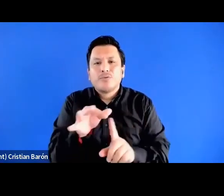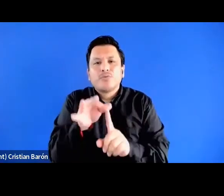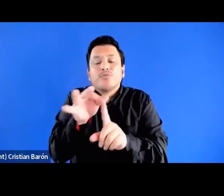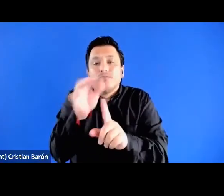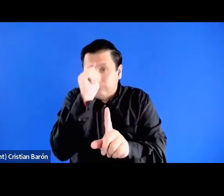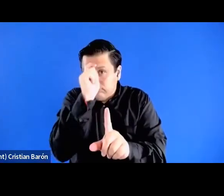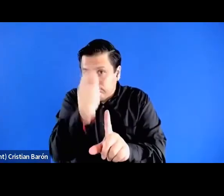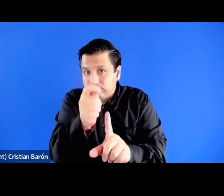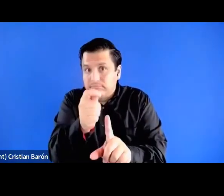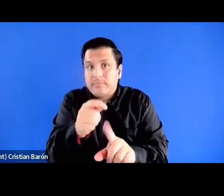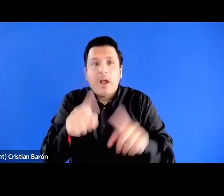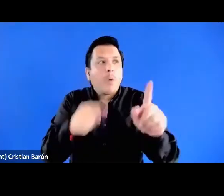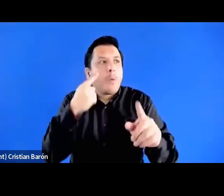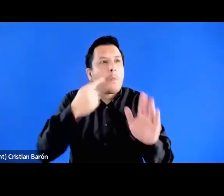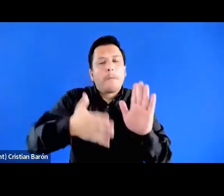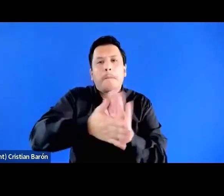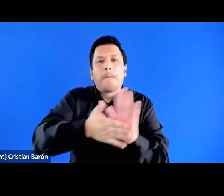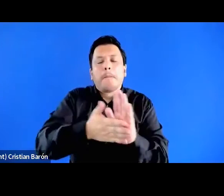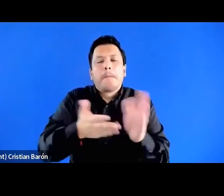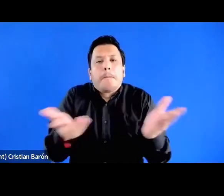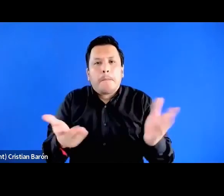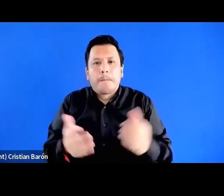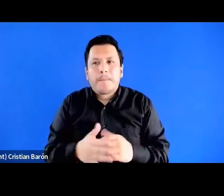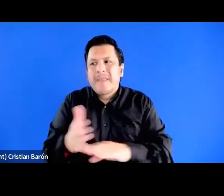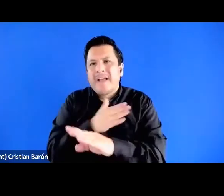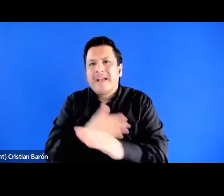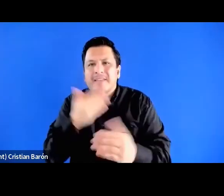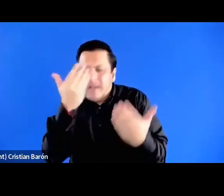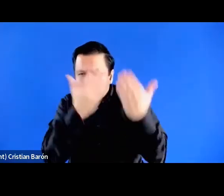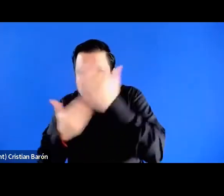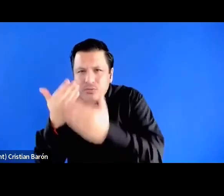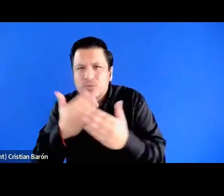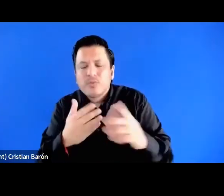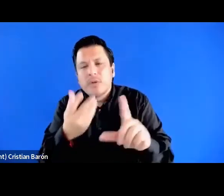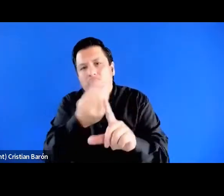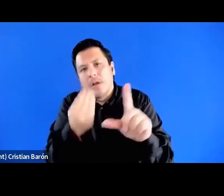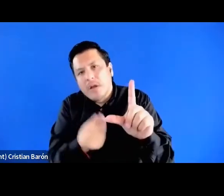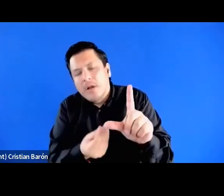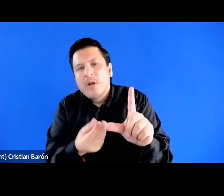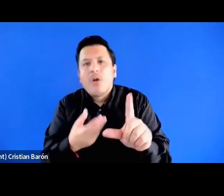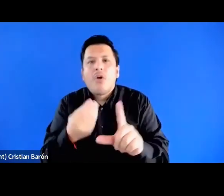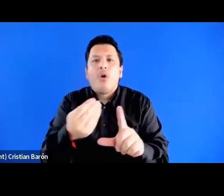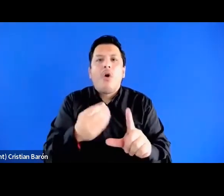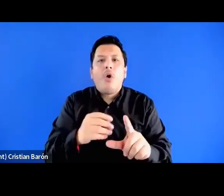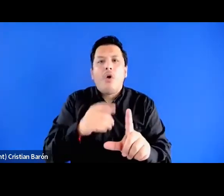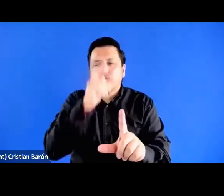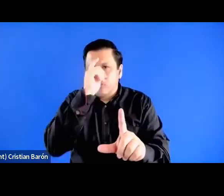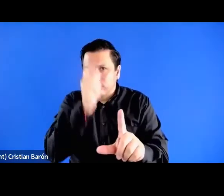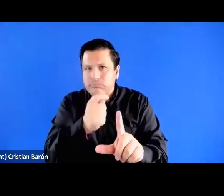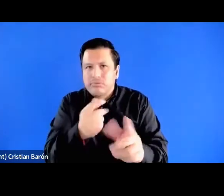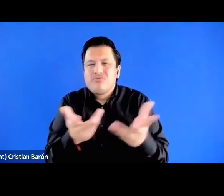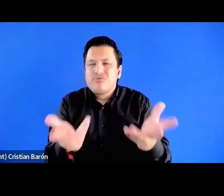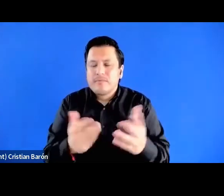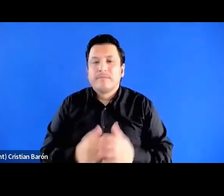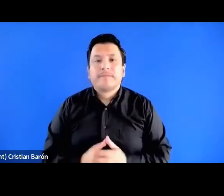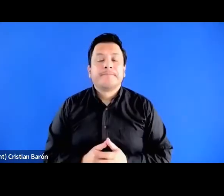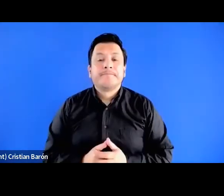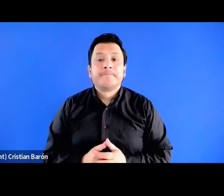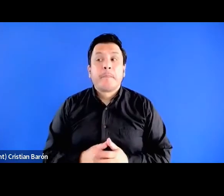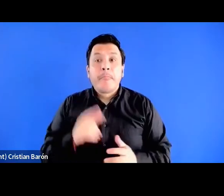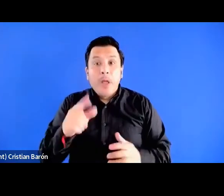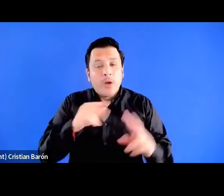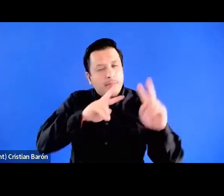esto sea menos evidente que cuando se estudian las clases subalternas o las clases privilegiadas. Este